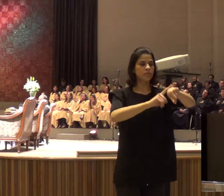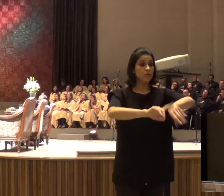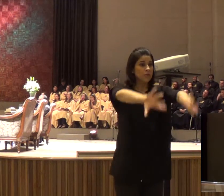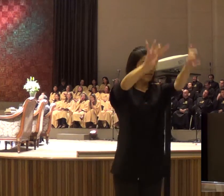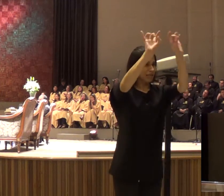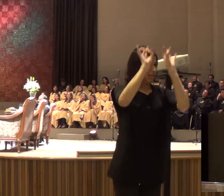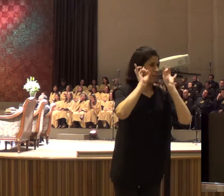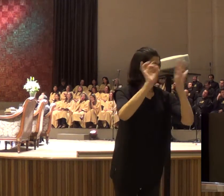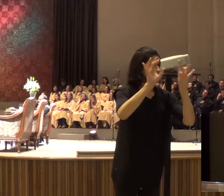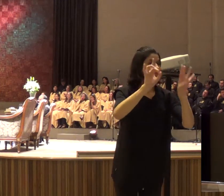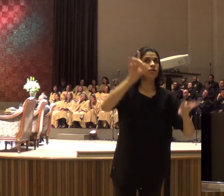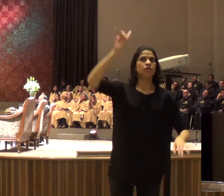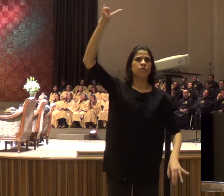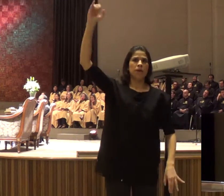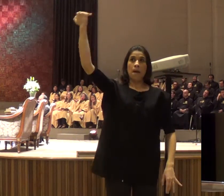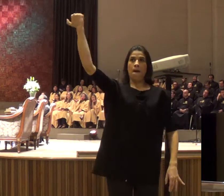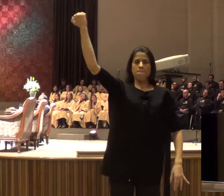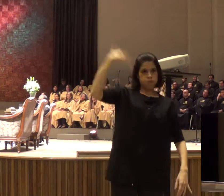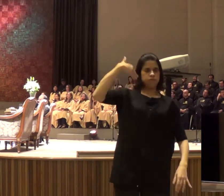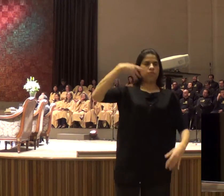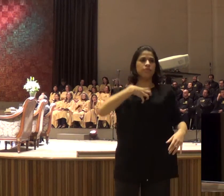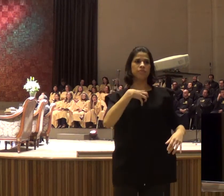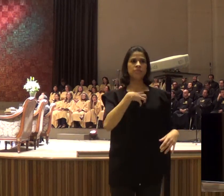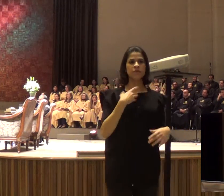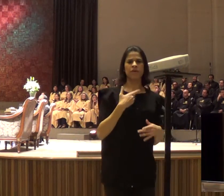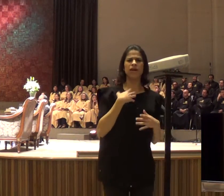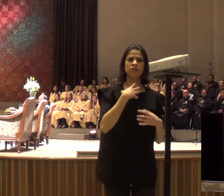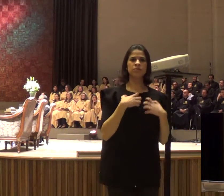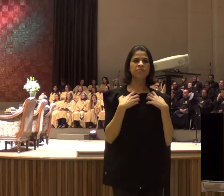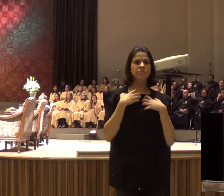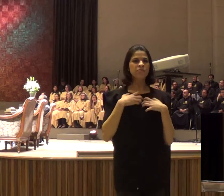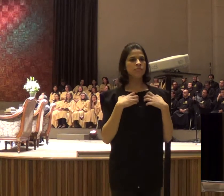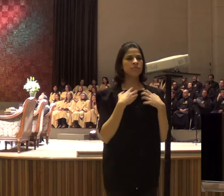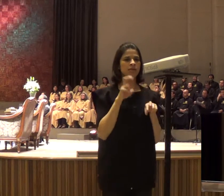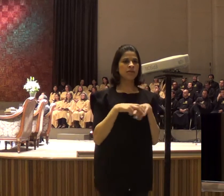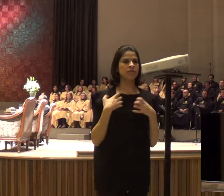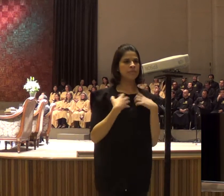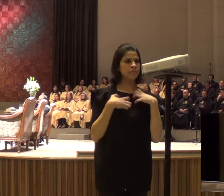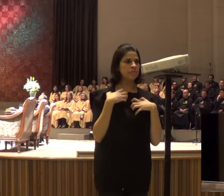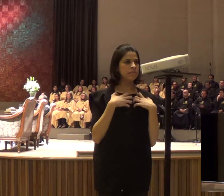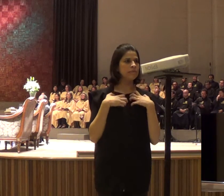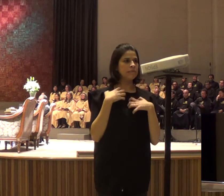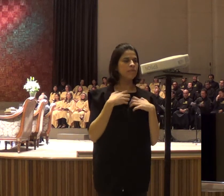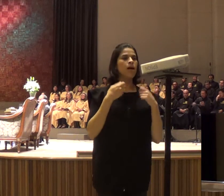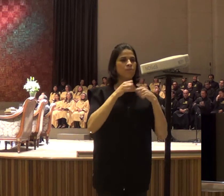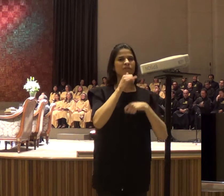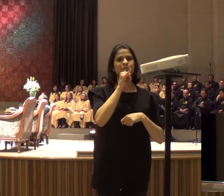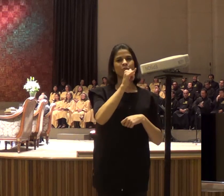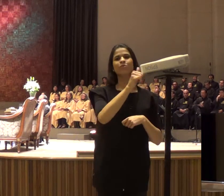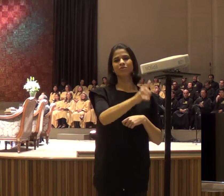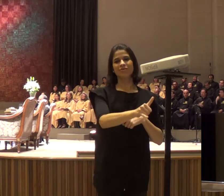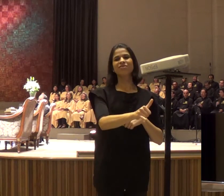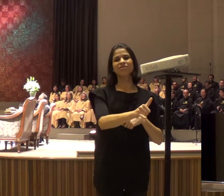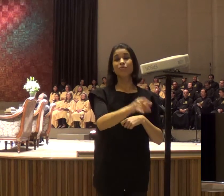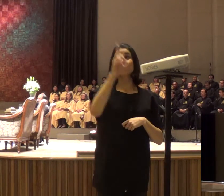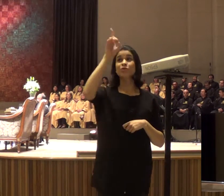que o Senhor incomoda a nossa vida, e a gente sabe, a gente tem a certeza, de que o Senhor está falando